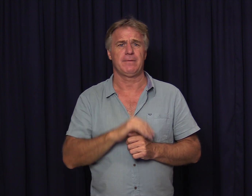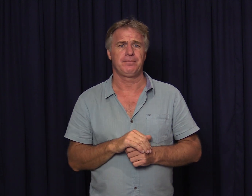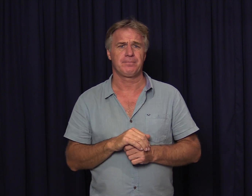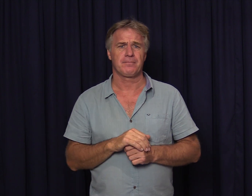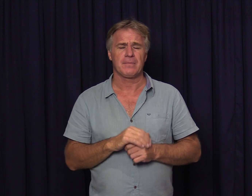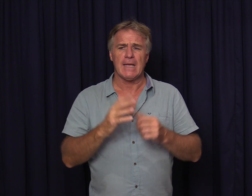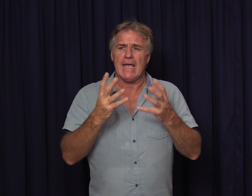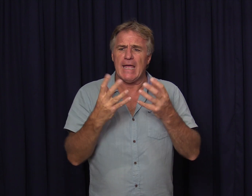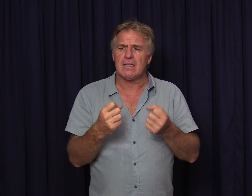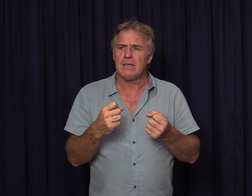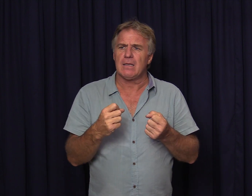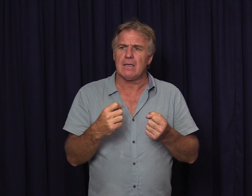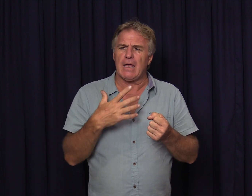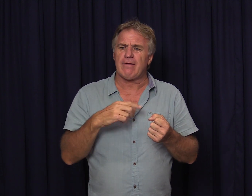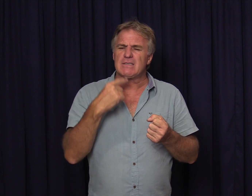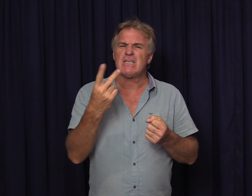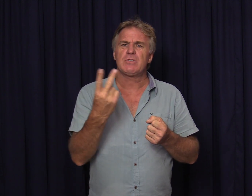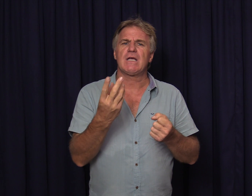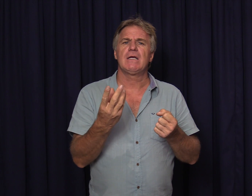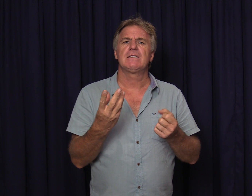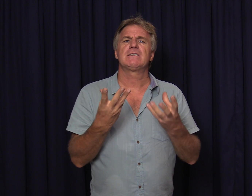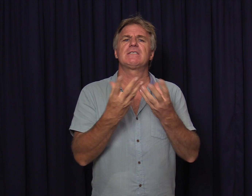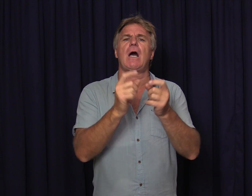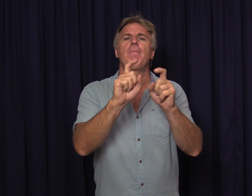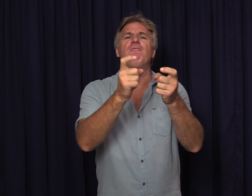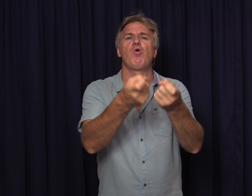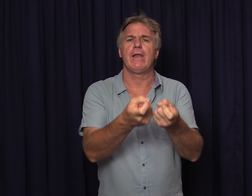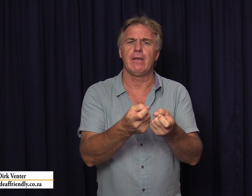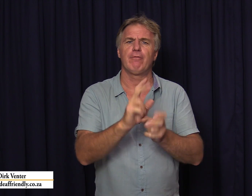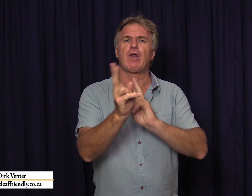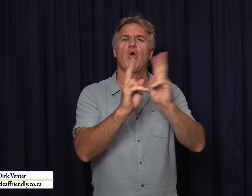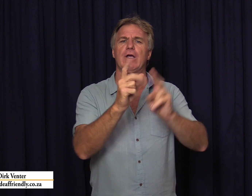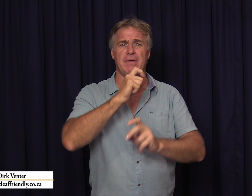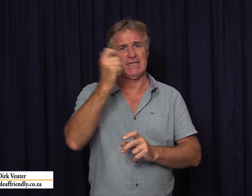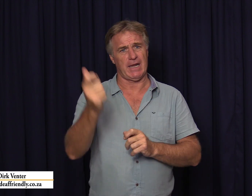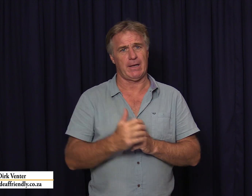het ek wil sê soos saamwoon verhouding met die heren